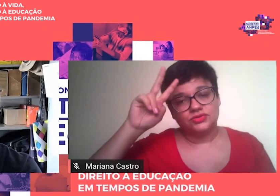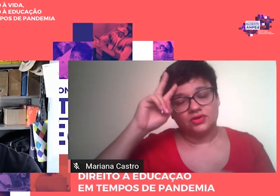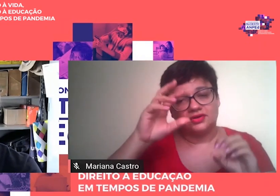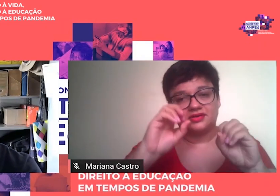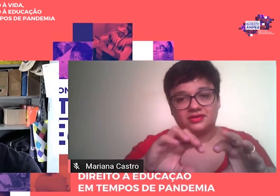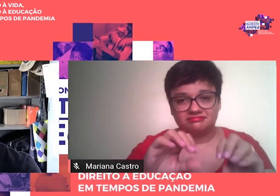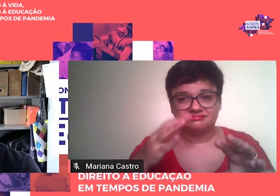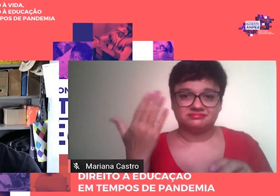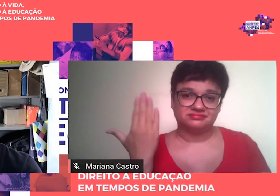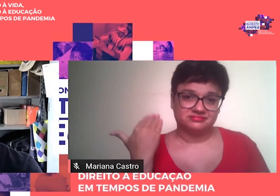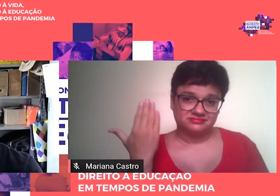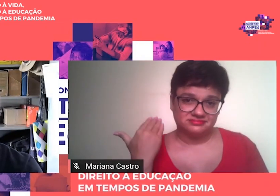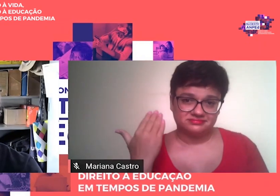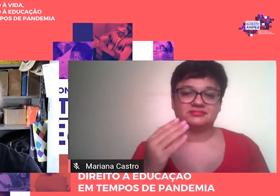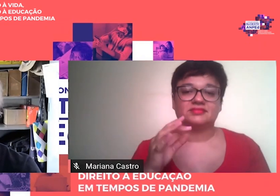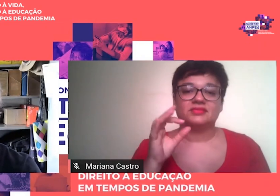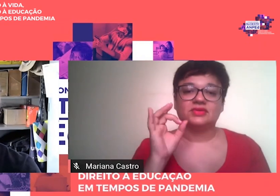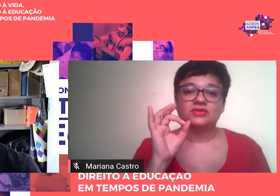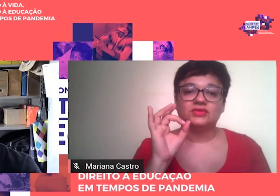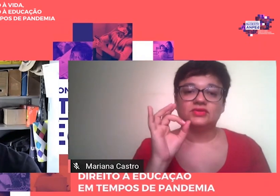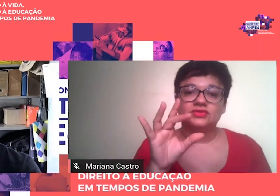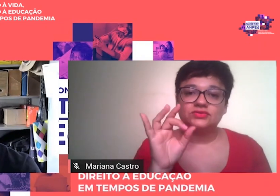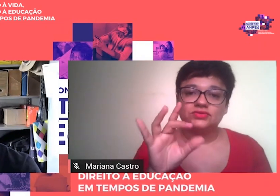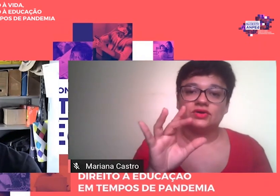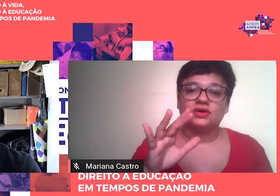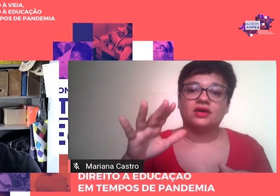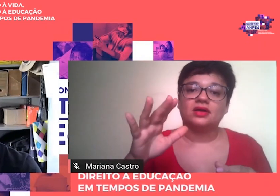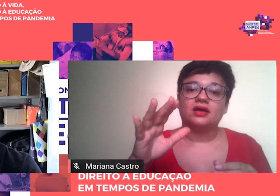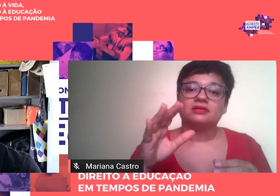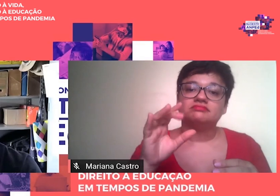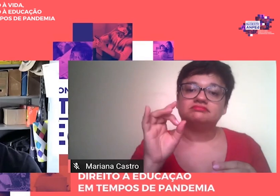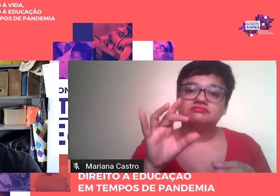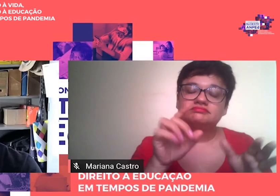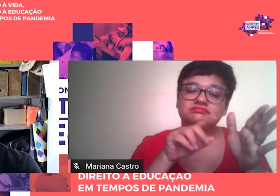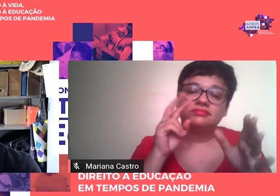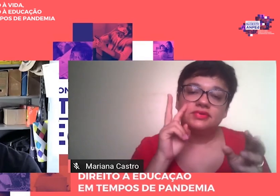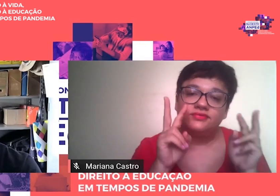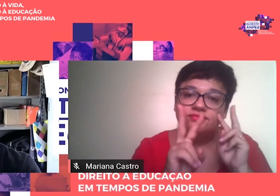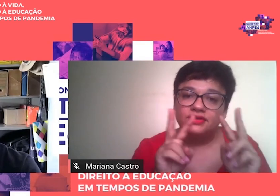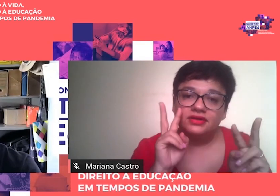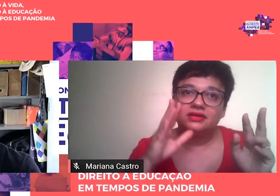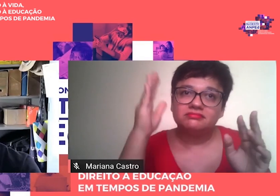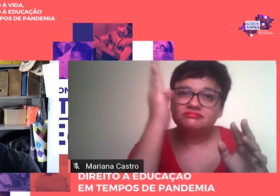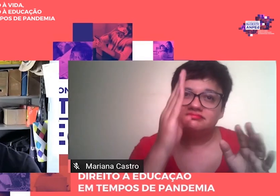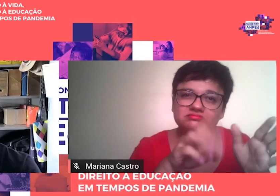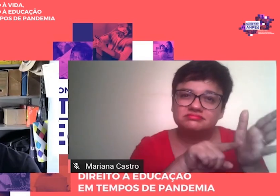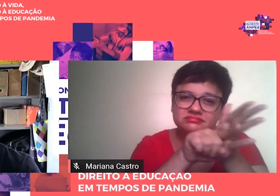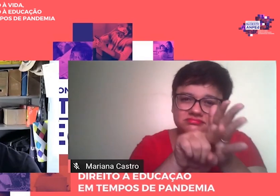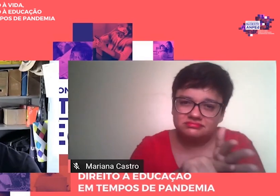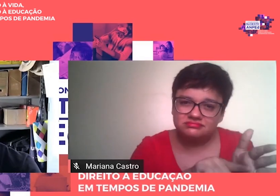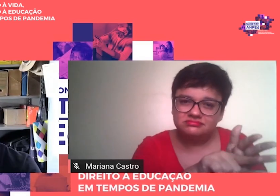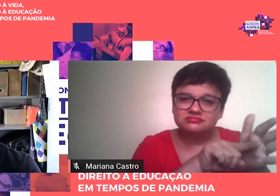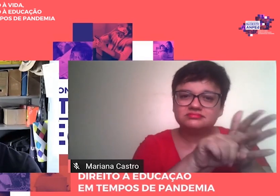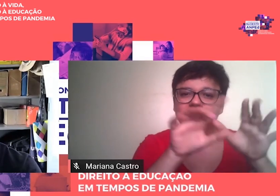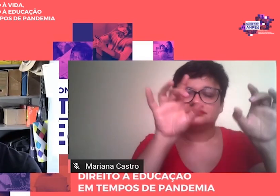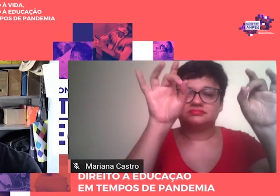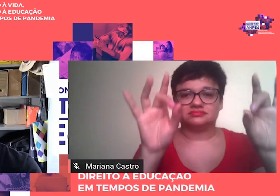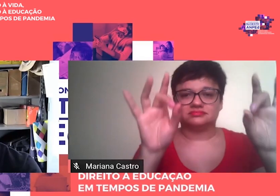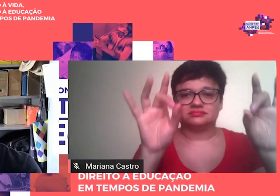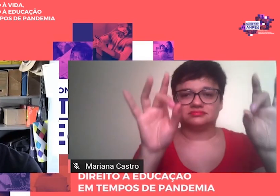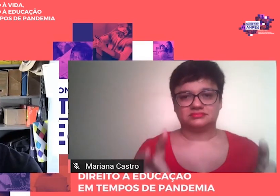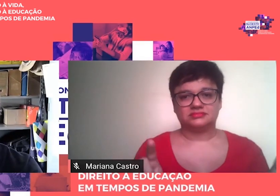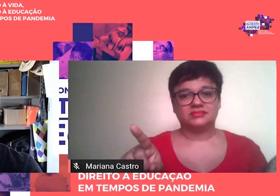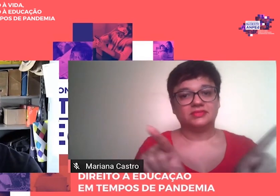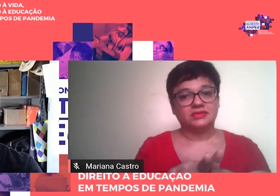contendo análise de recorte específico. Também no contrapelo da tendência dominante, sobretudo